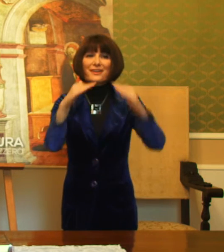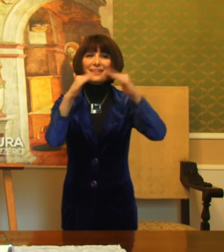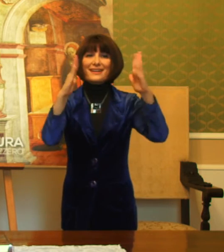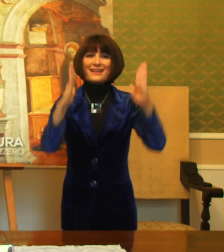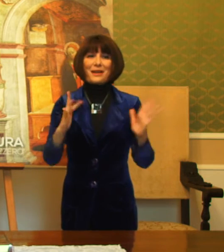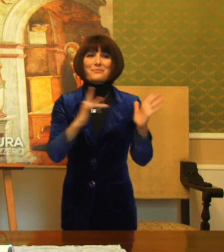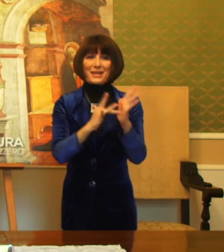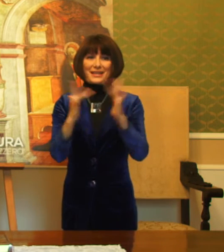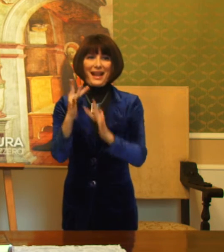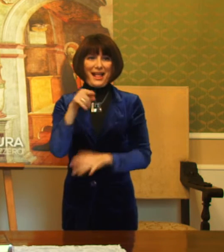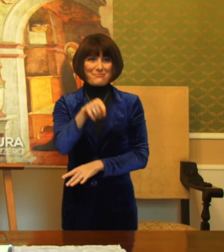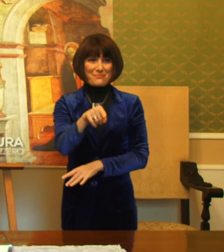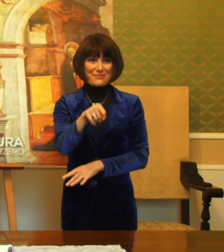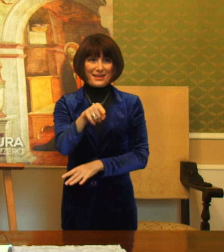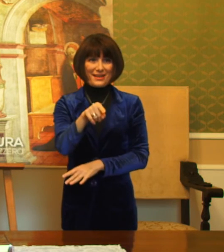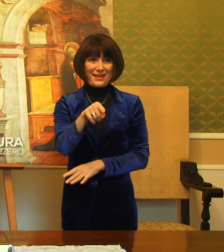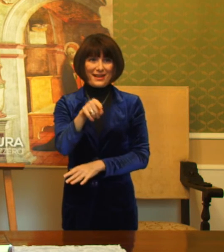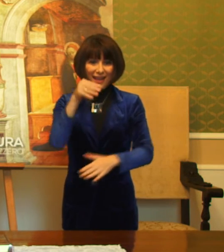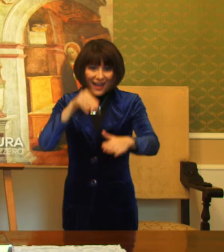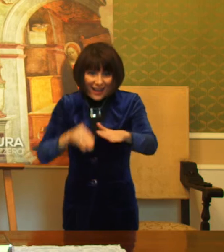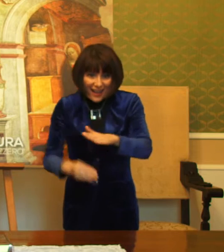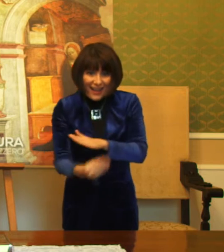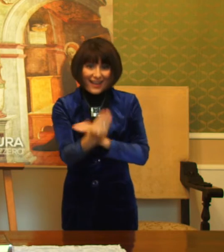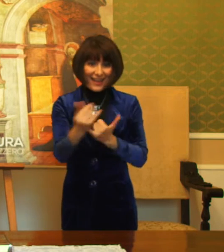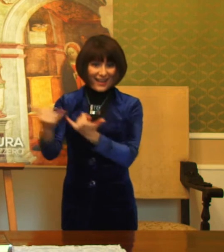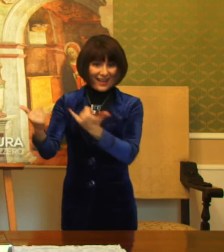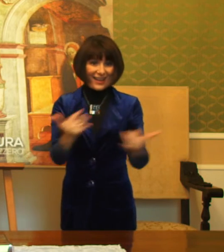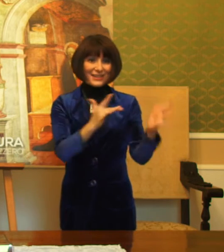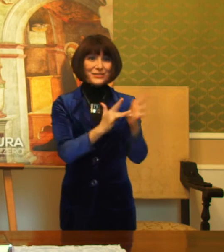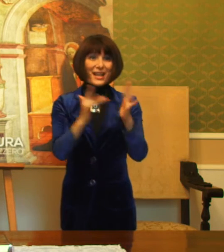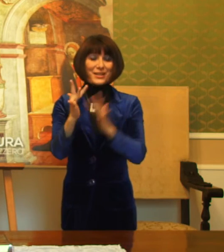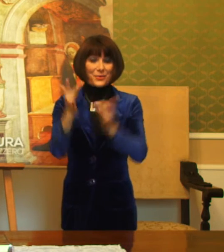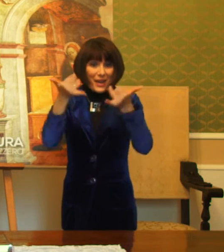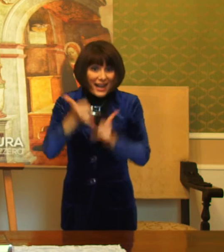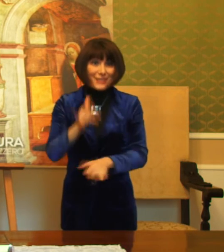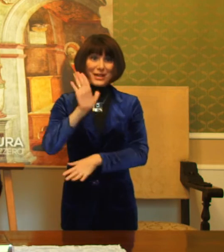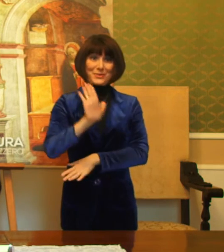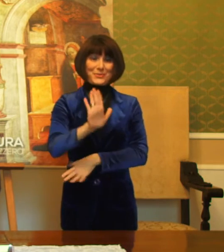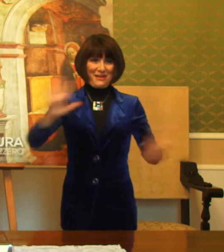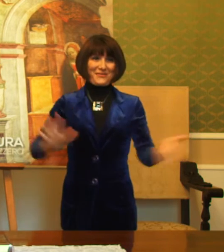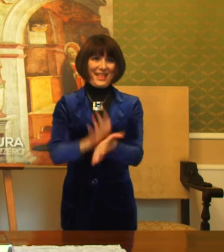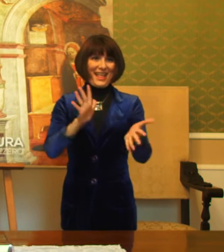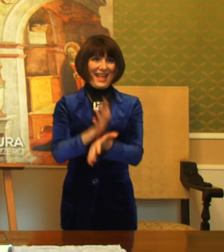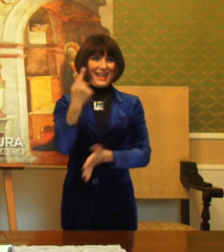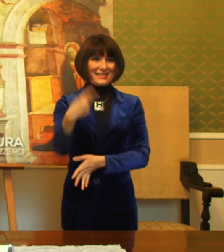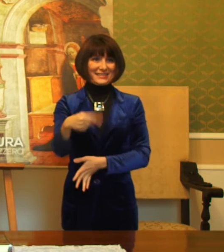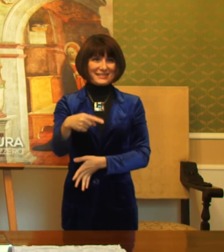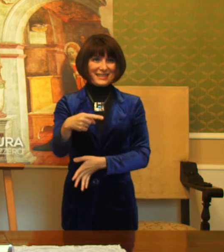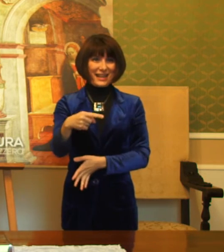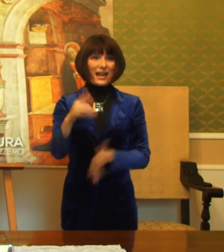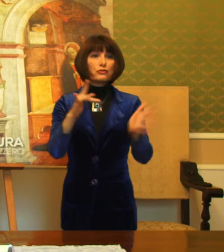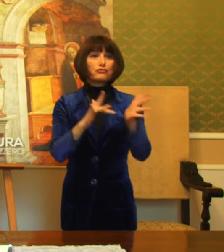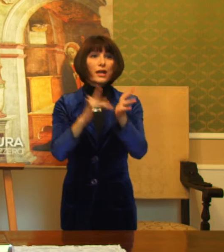lui è il festeggiato, il motivo della festa del Natale è la sua nascita, nasce come tutti noi,